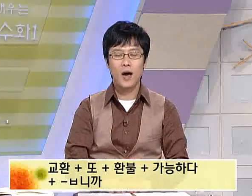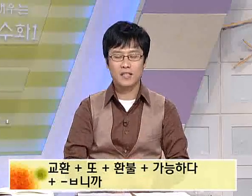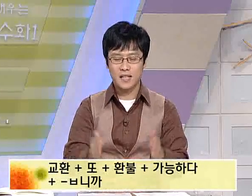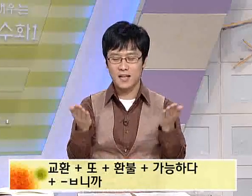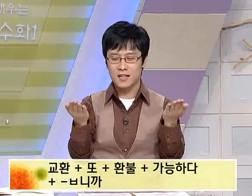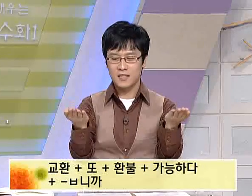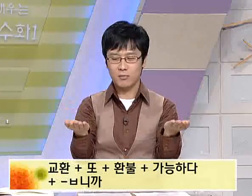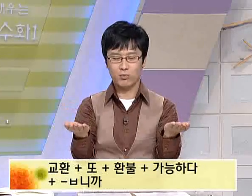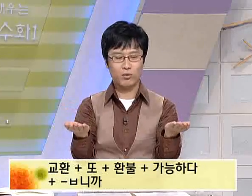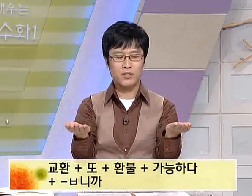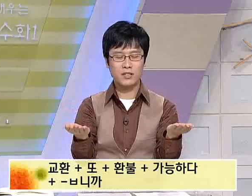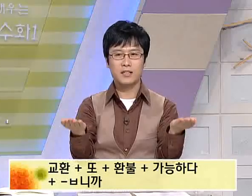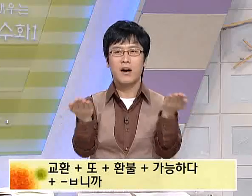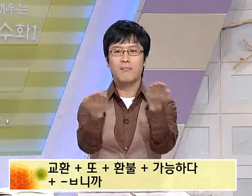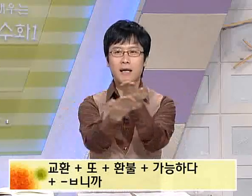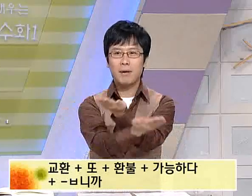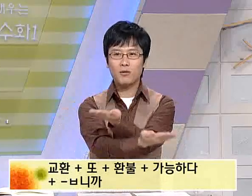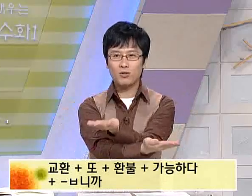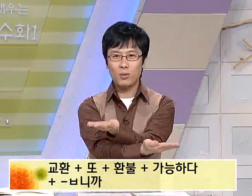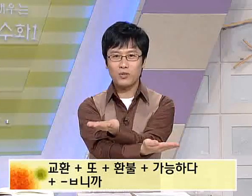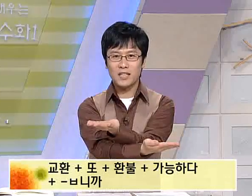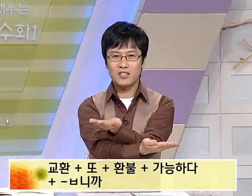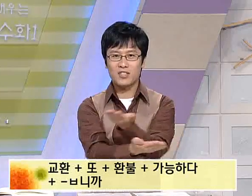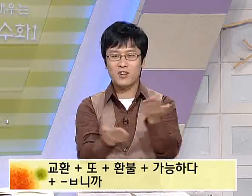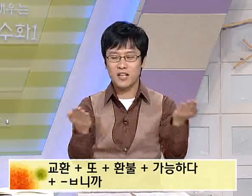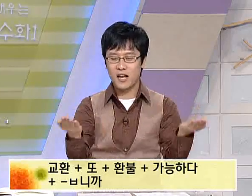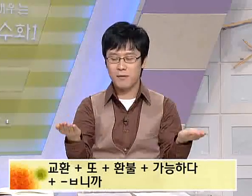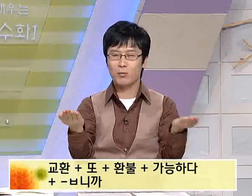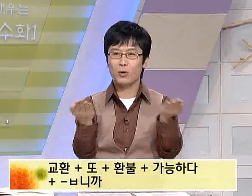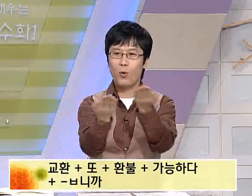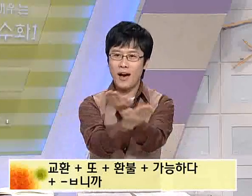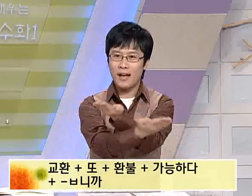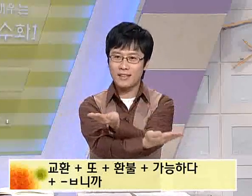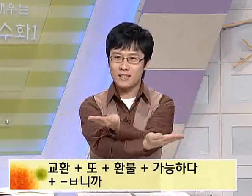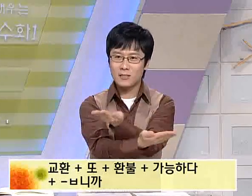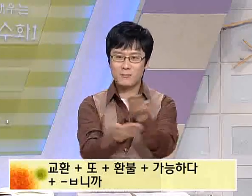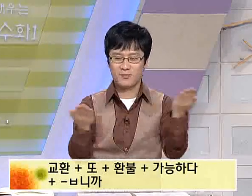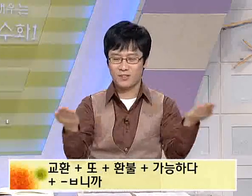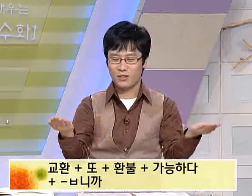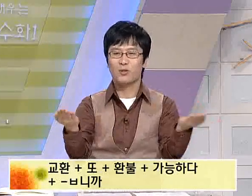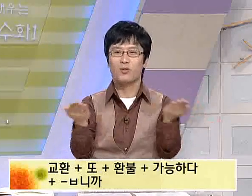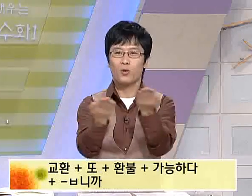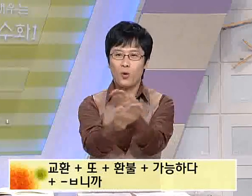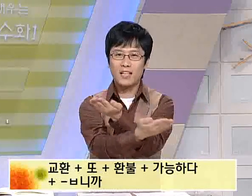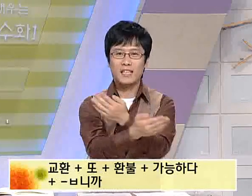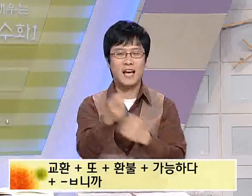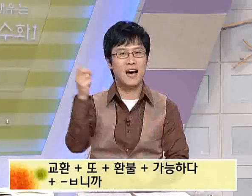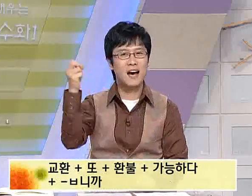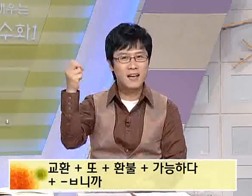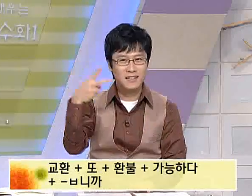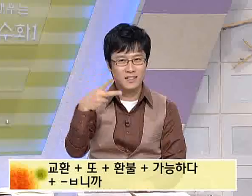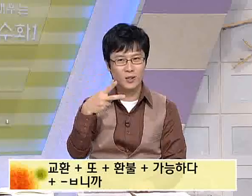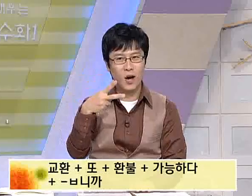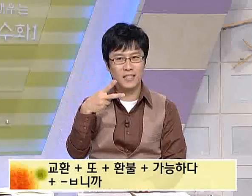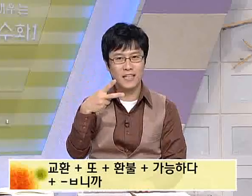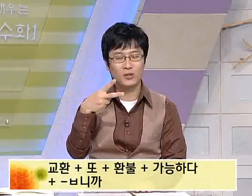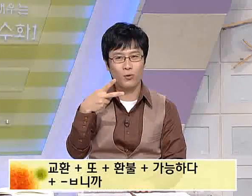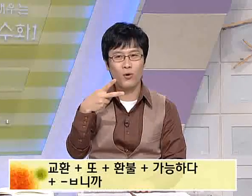교환이나. 자. 물건을 맞바꾸는 동작이지요? 자. 교환. 교환이나. 교환이나. 또